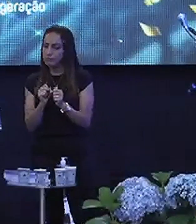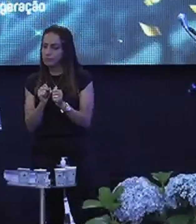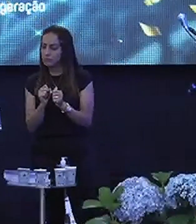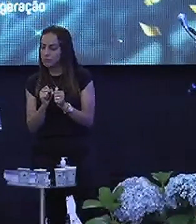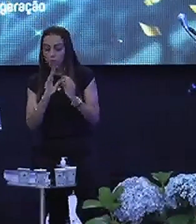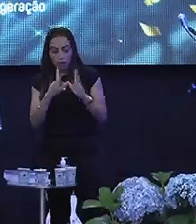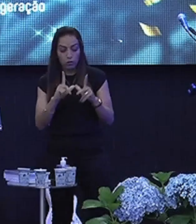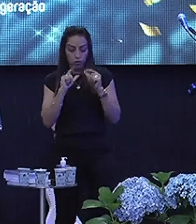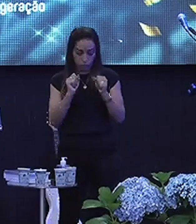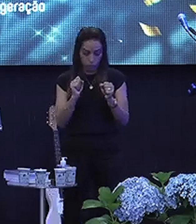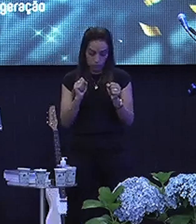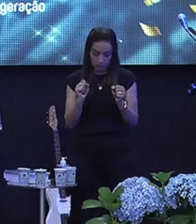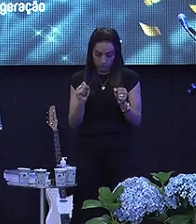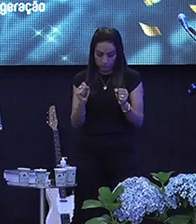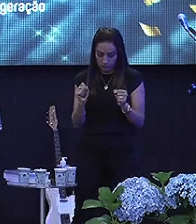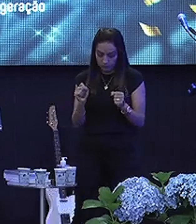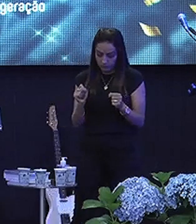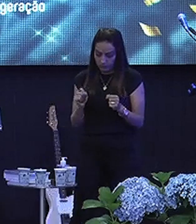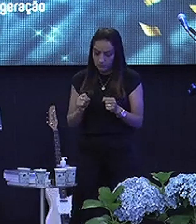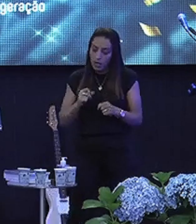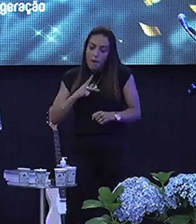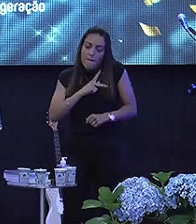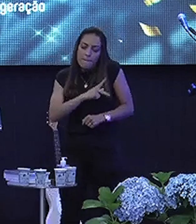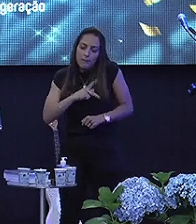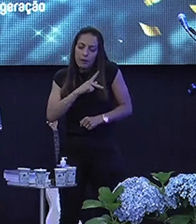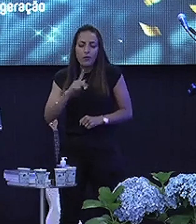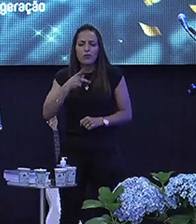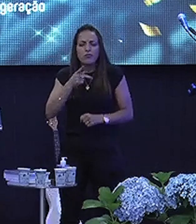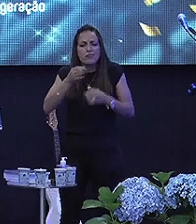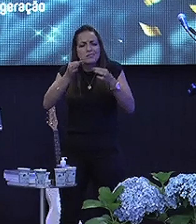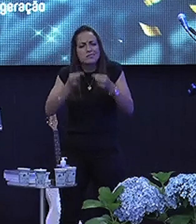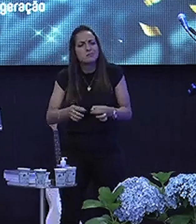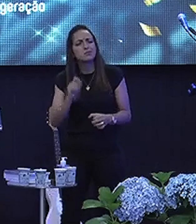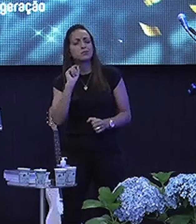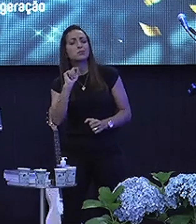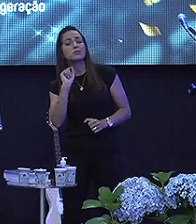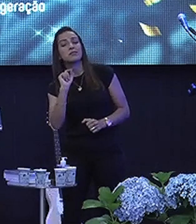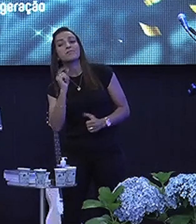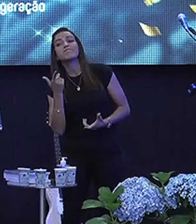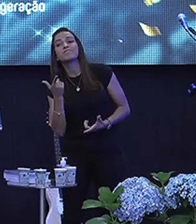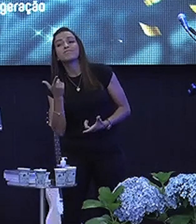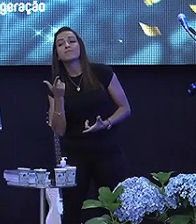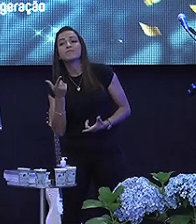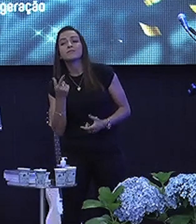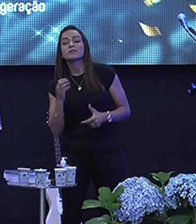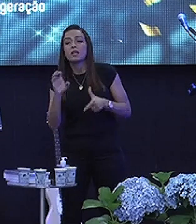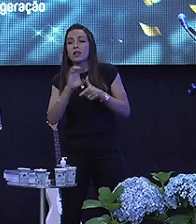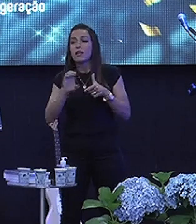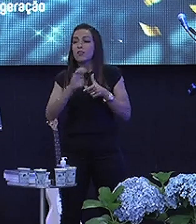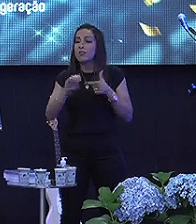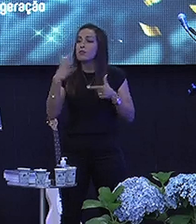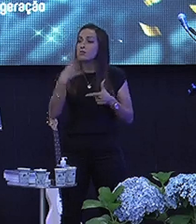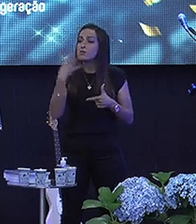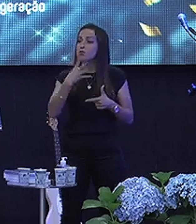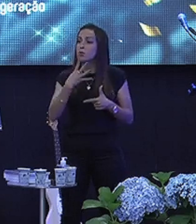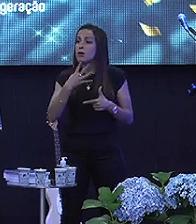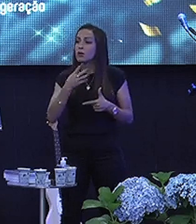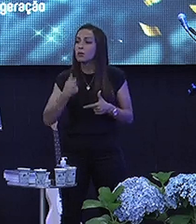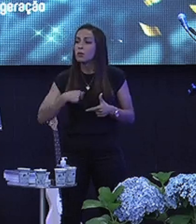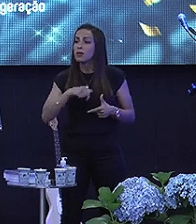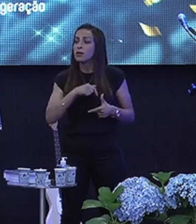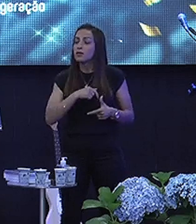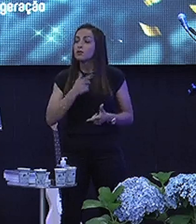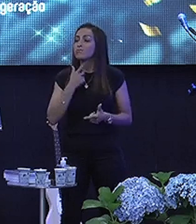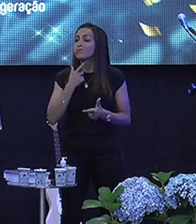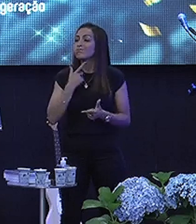Tudo Paulo fala exatamente isso Efésios 4 diz Para que nós não